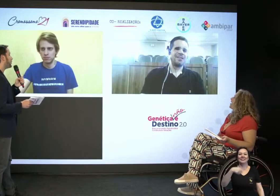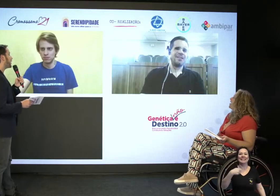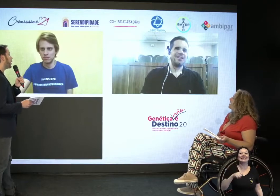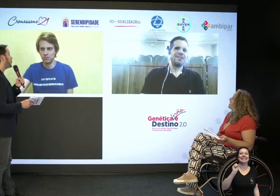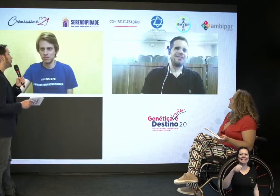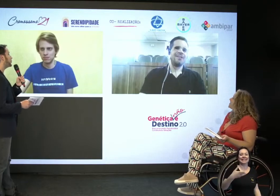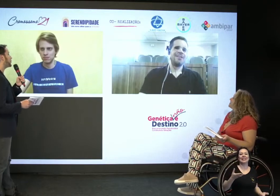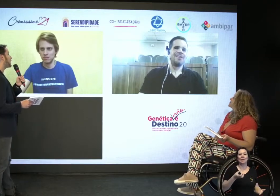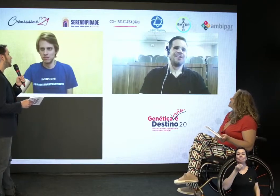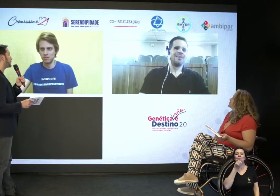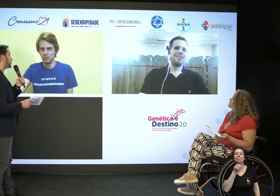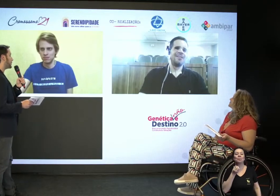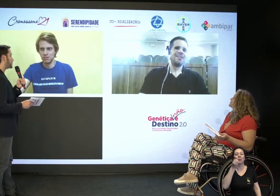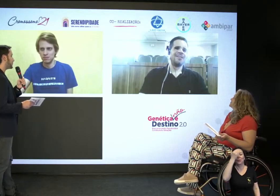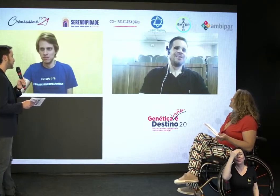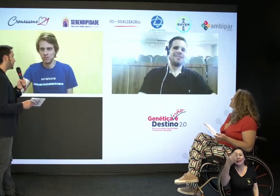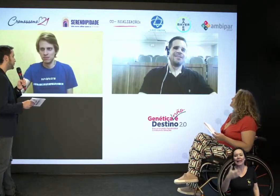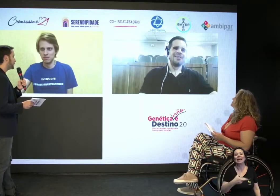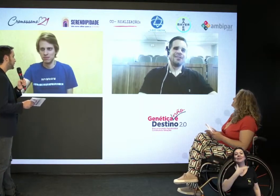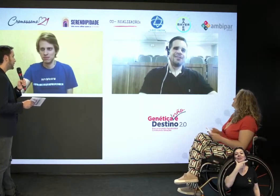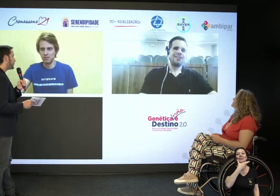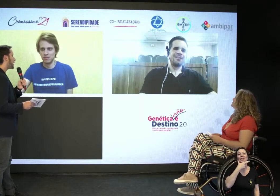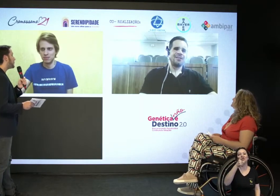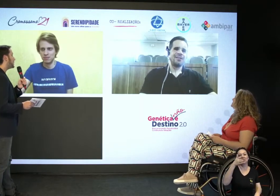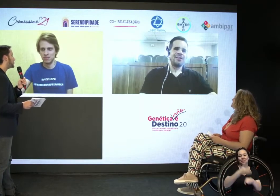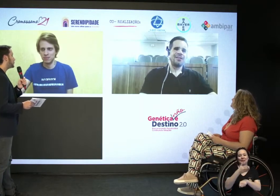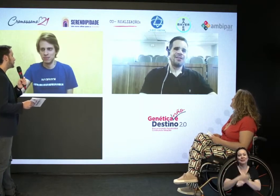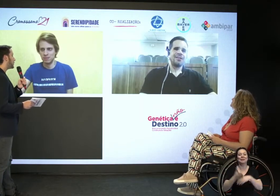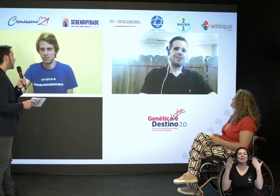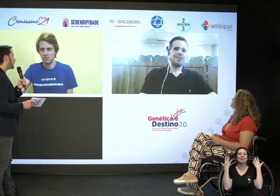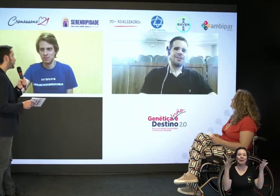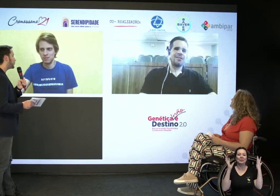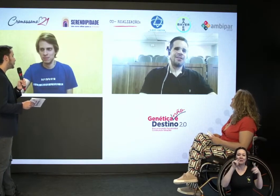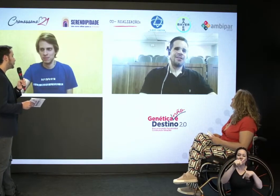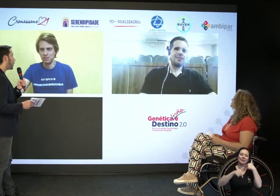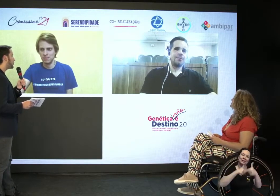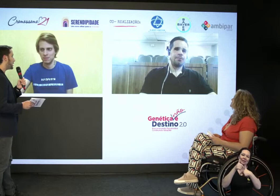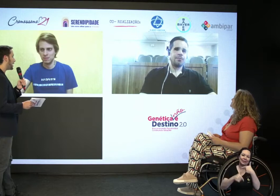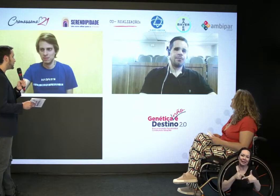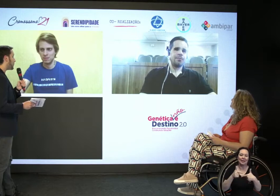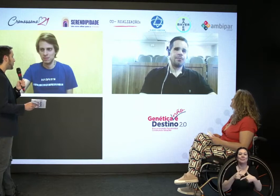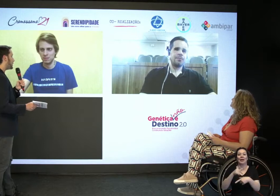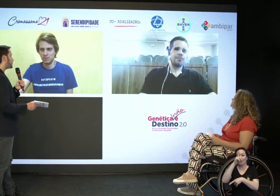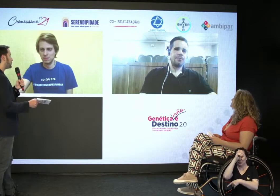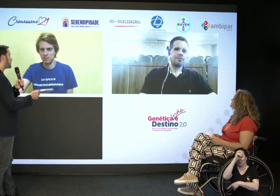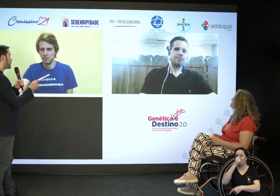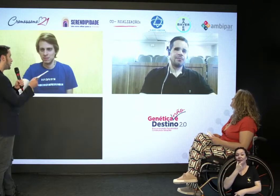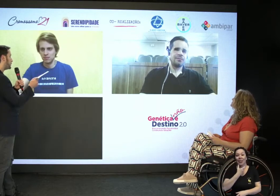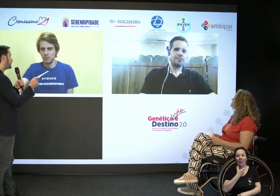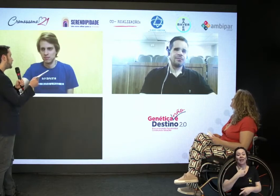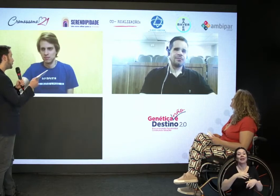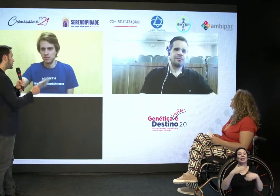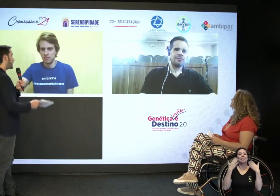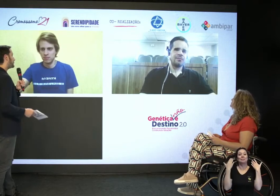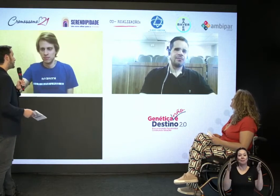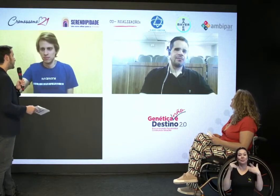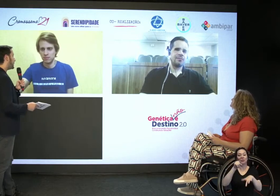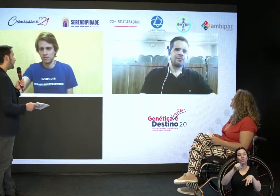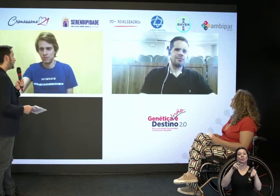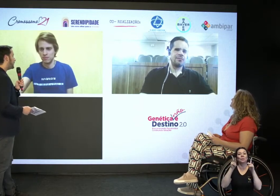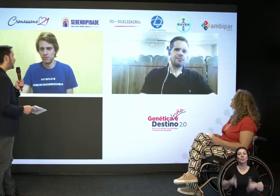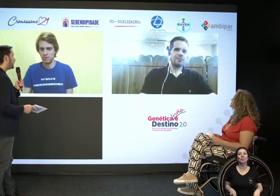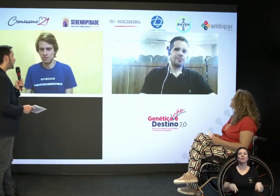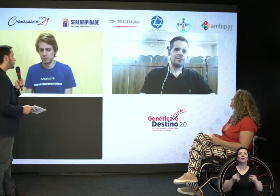né. Rafael, muito obrigado pela tua participação. Parabéns pelo teu trabalho no Albert Einstein. Parabéns pela pessoa que você é